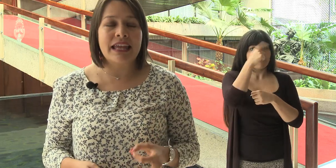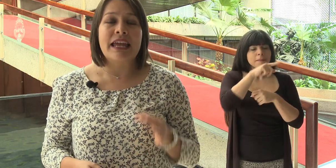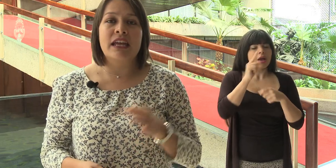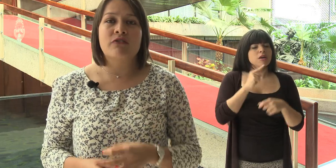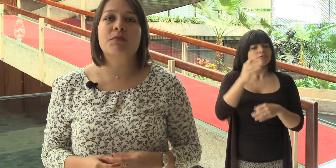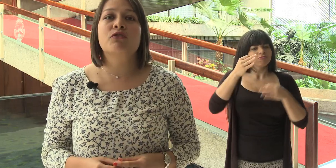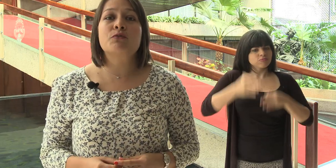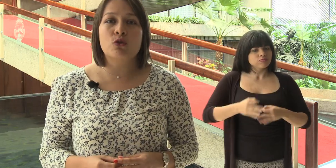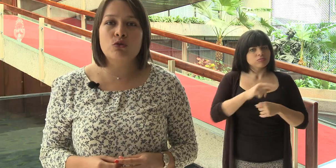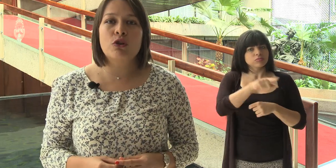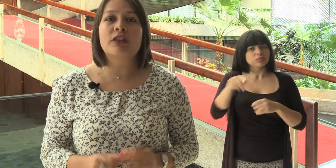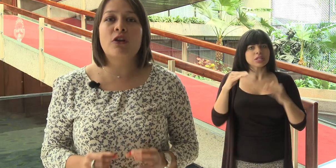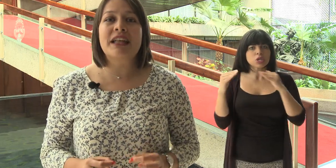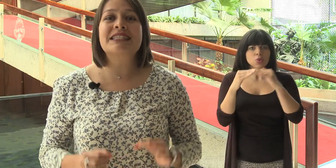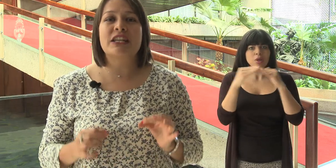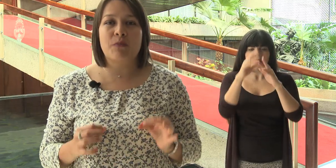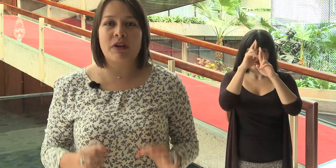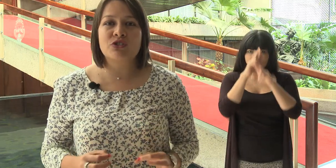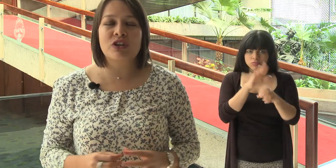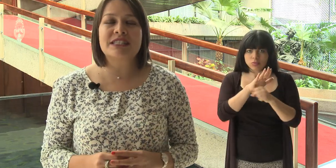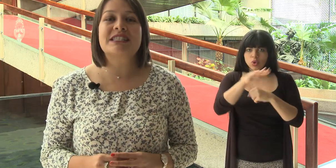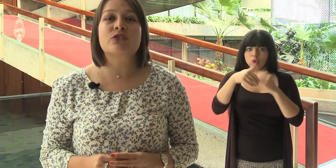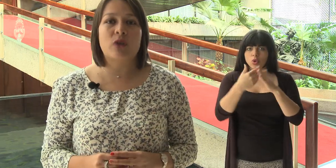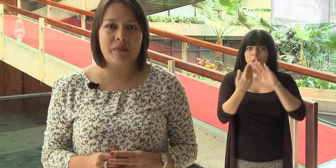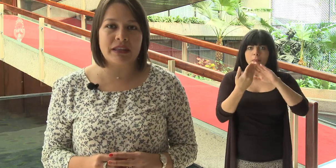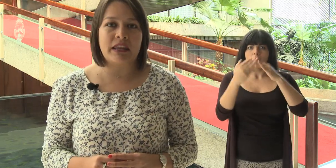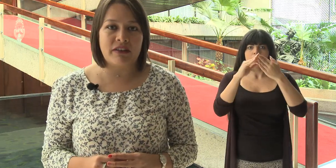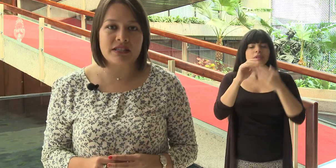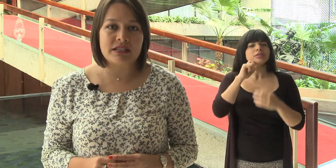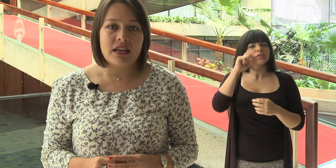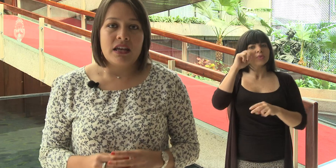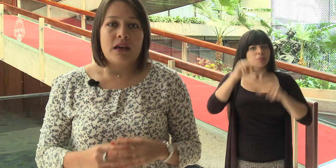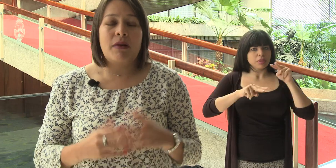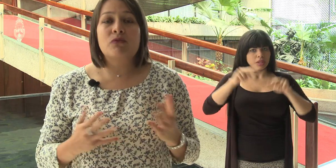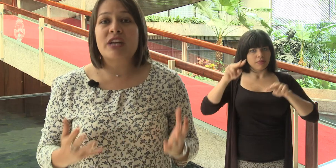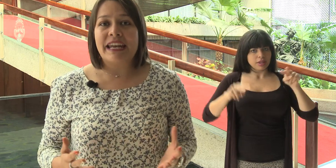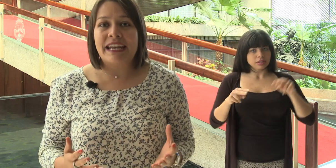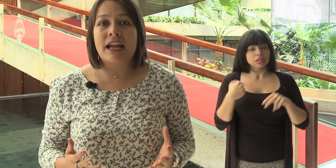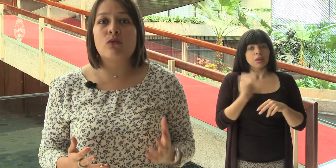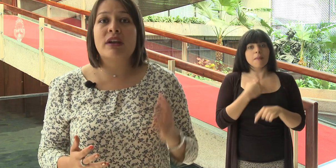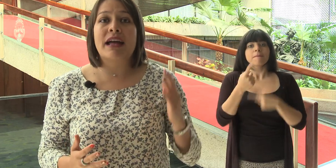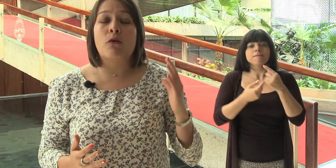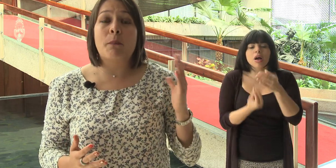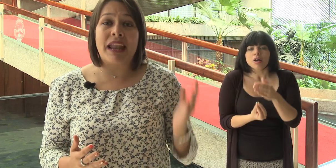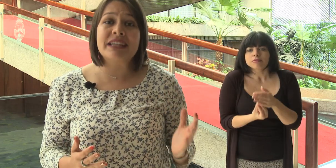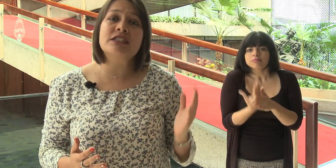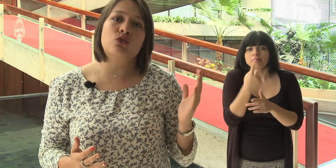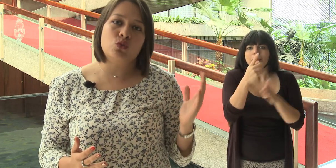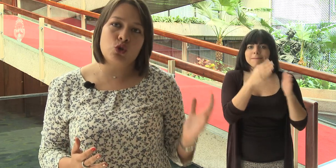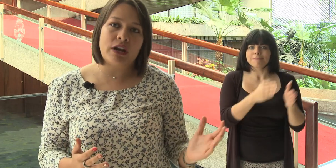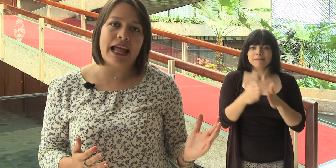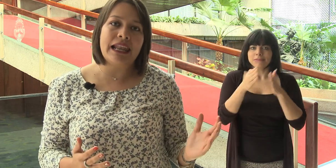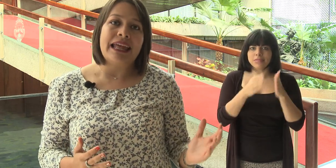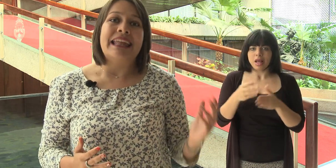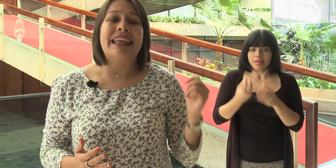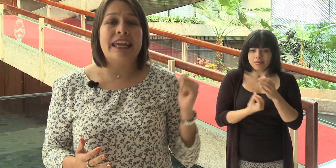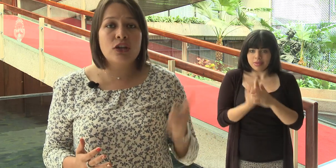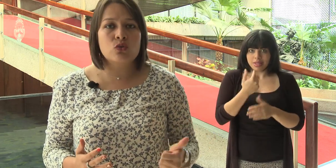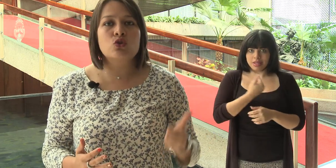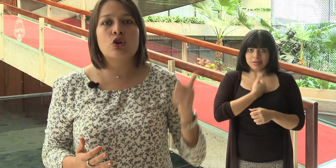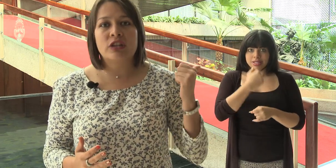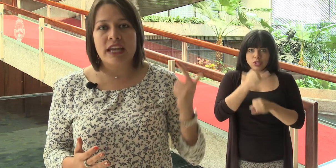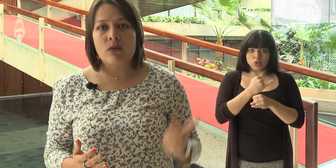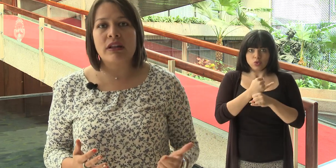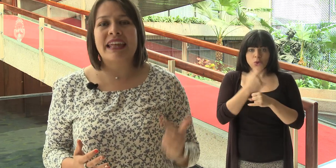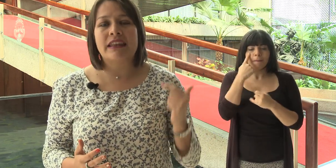igualdad y el respeto absoluto de todas las poblaciones sexualmente diversas. Vamos a generar un plan institucional de